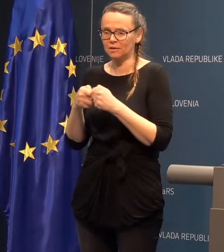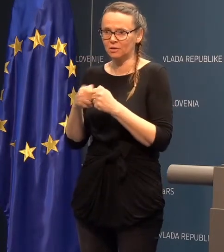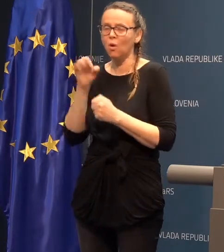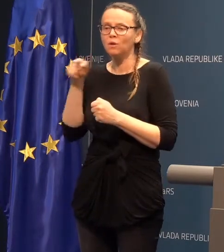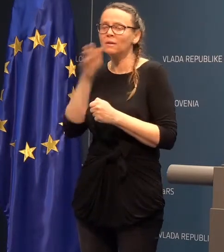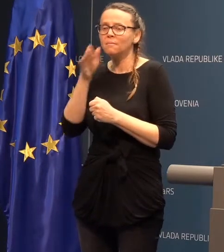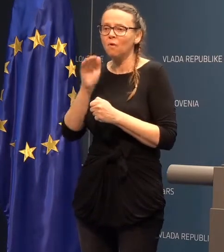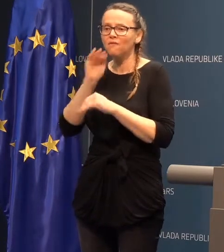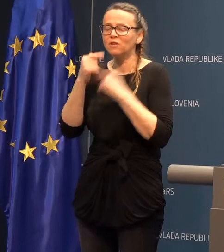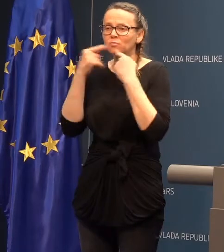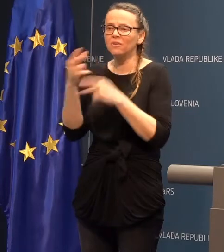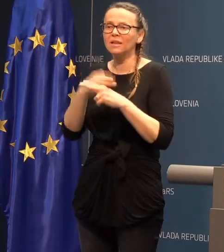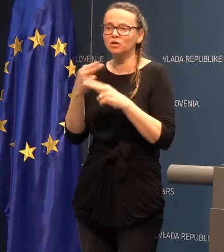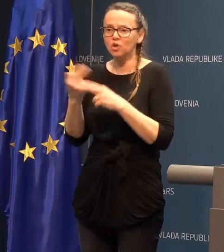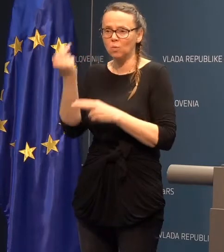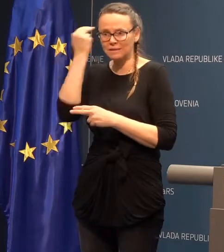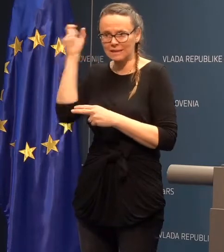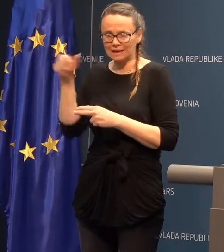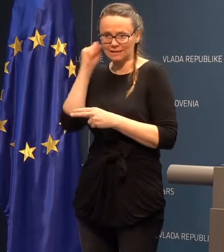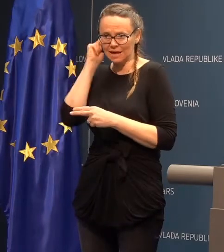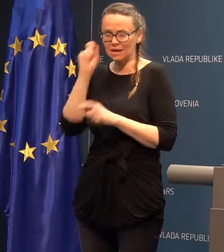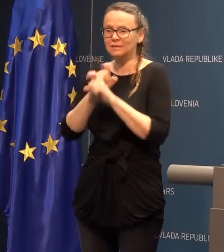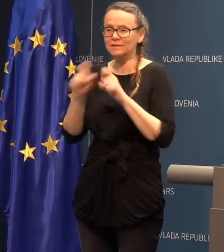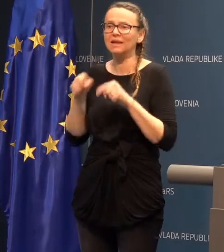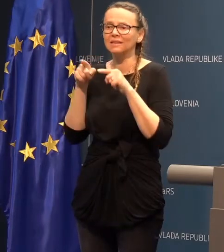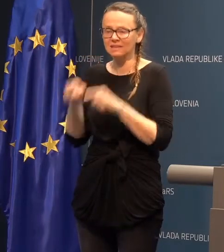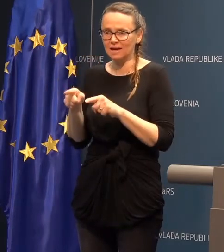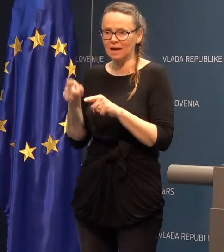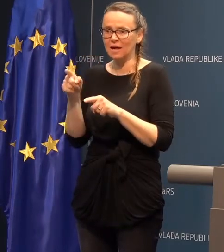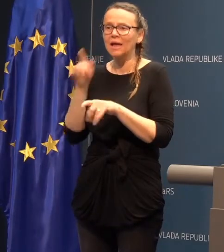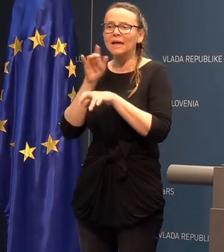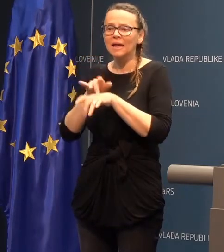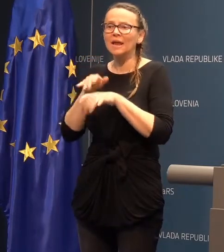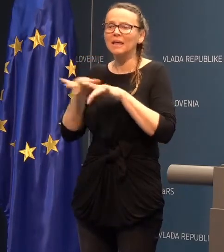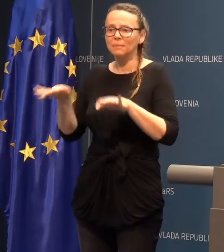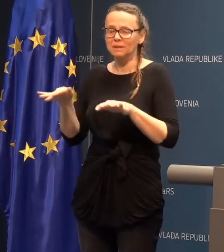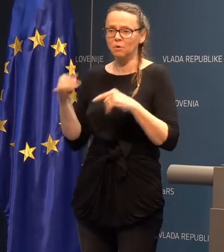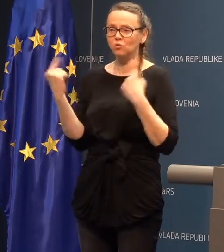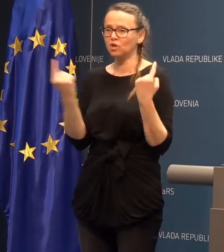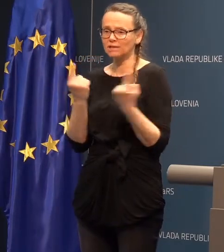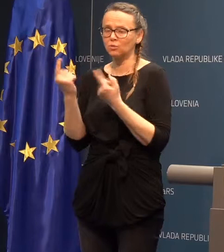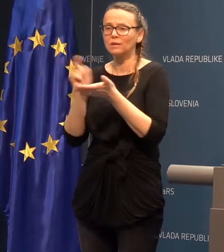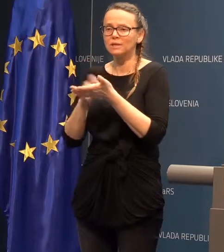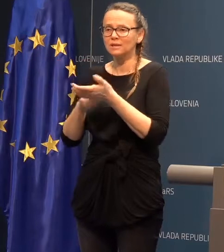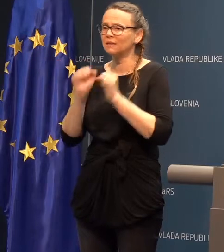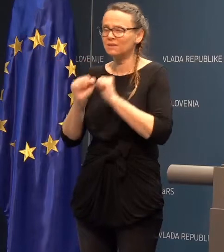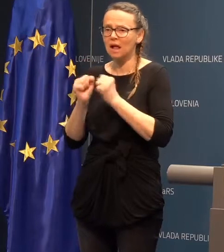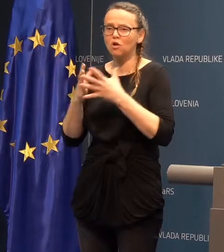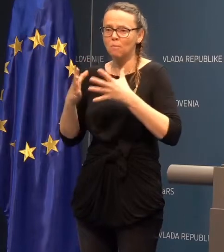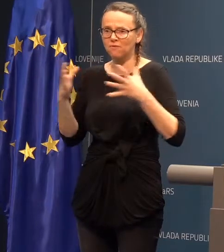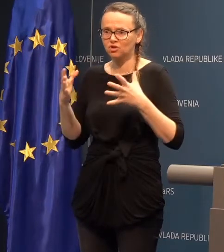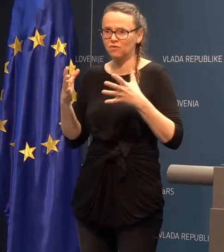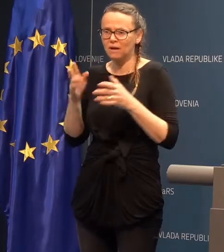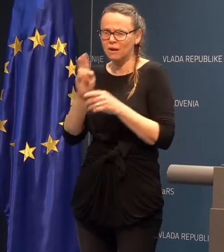O tem bo več povedala državna sekretarka. Zaradi tega, ker epidemiološka situacija zahteva stano povečevanje